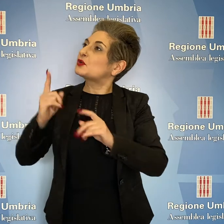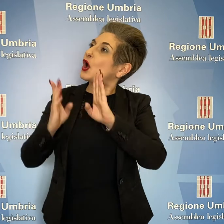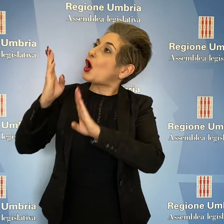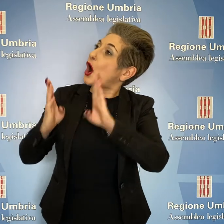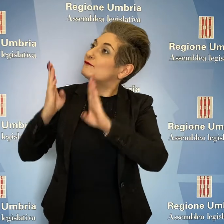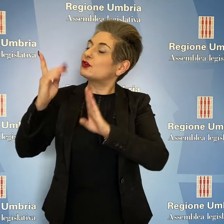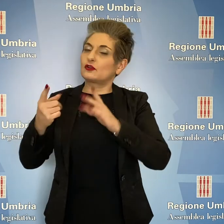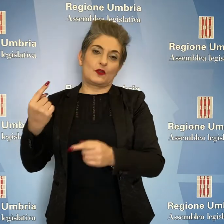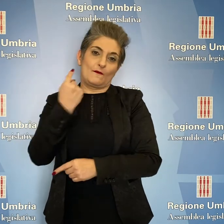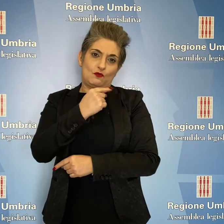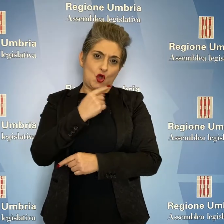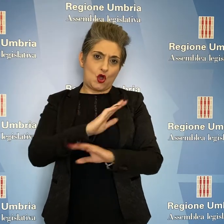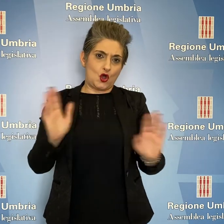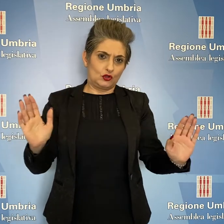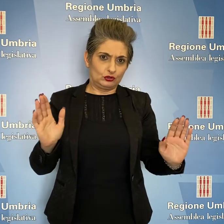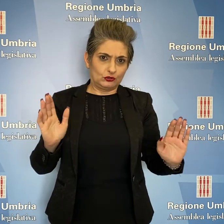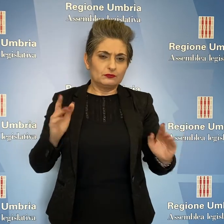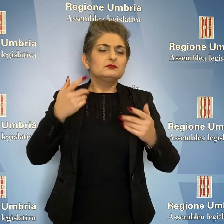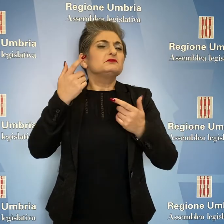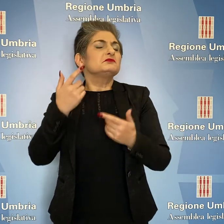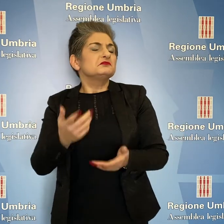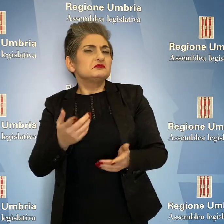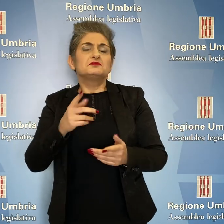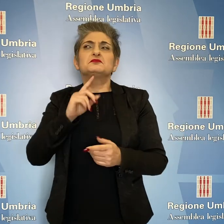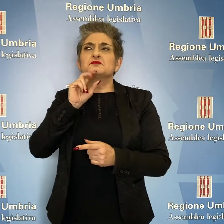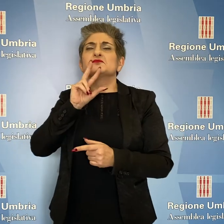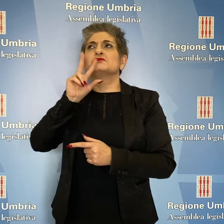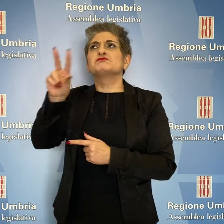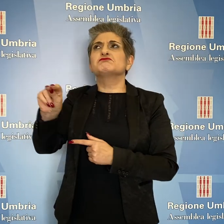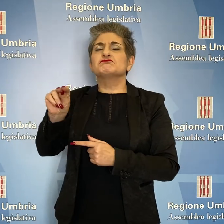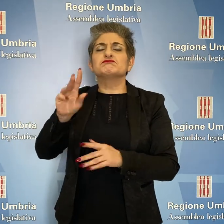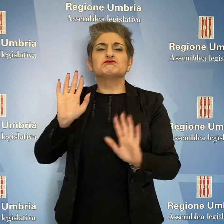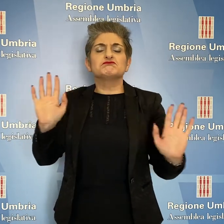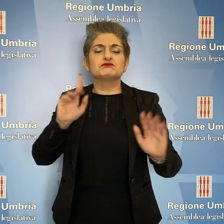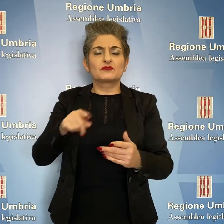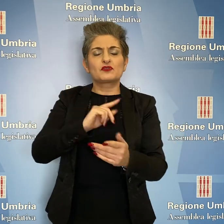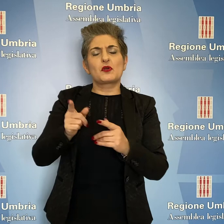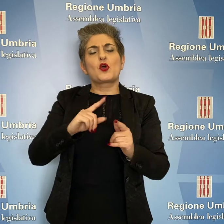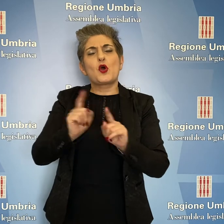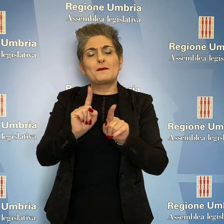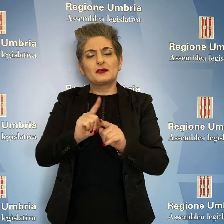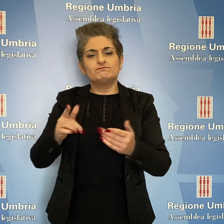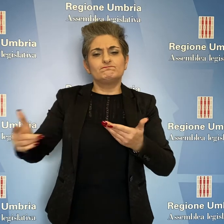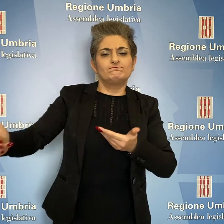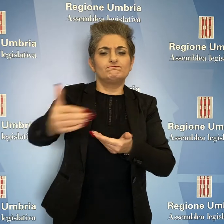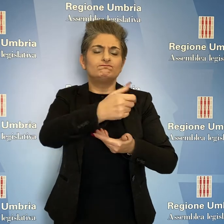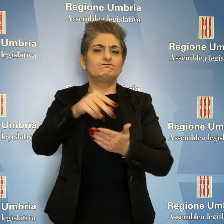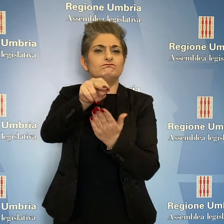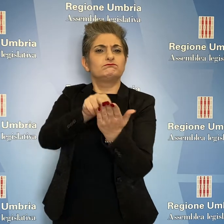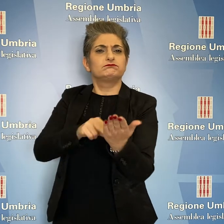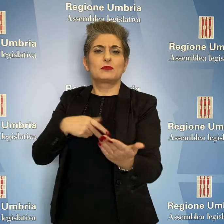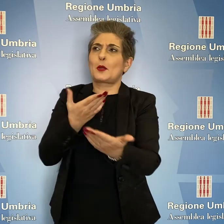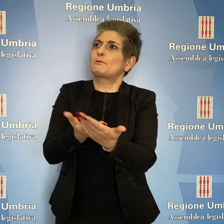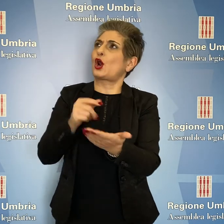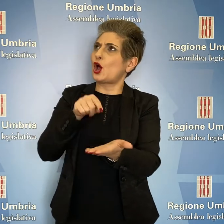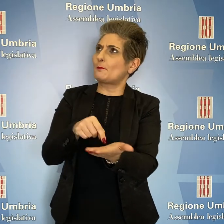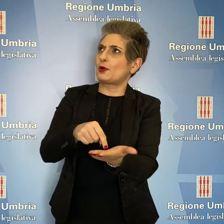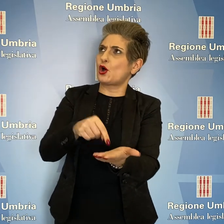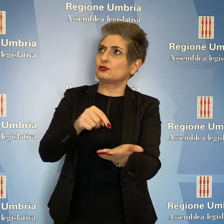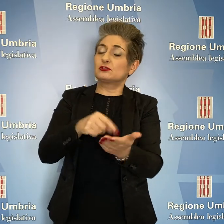disponibilità e confronto con le opposizioni. Annunciato quindi la presentazione di una proposta di risoluzione per mettere in